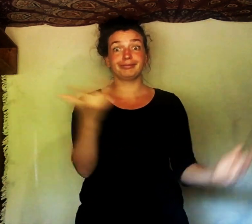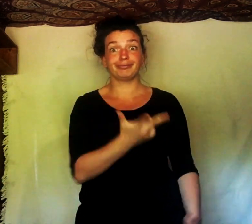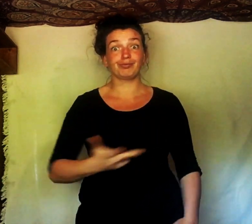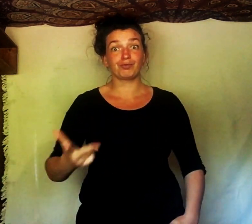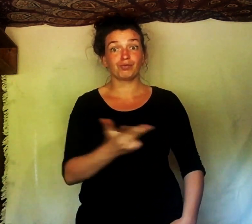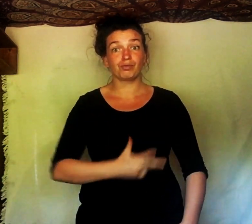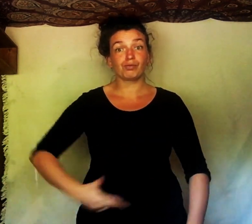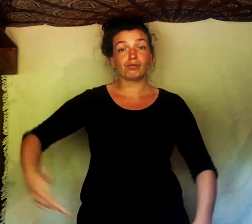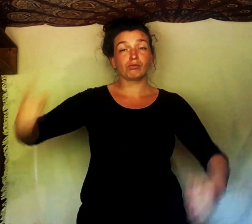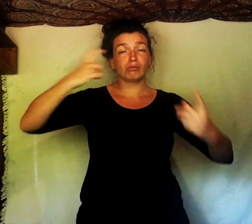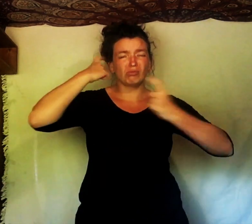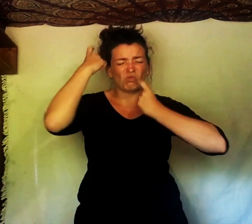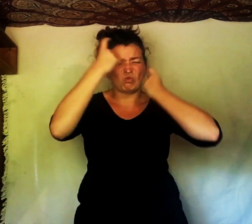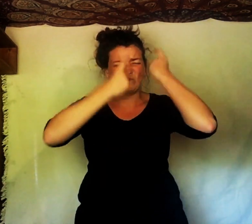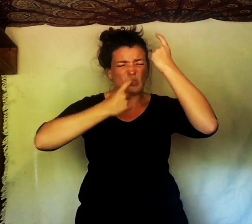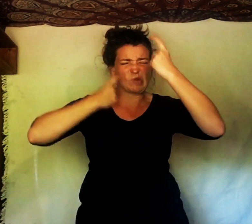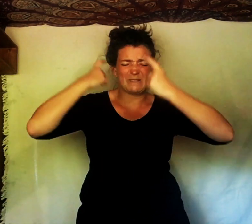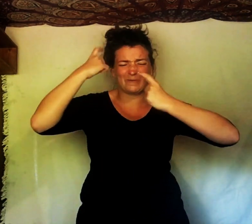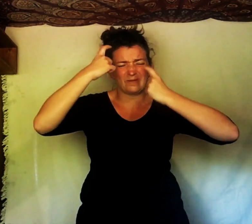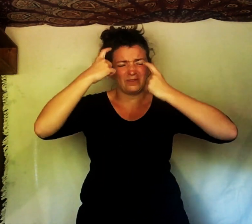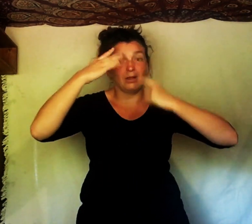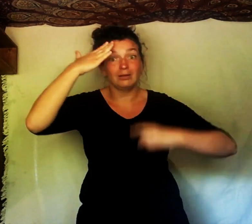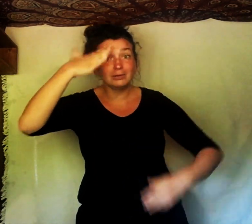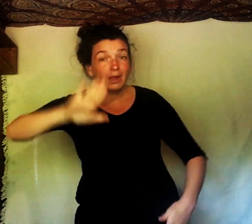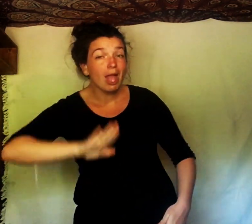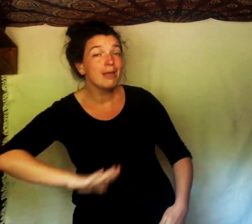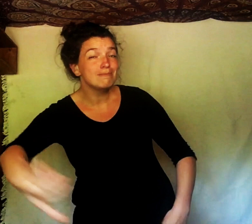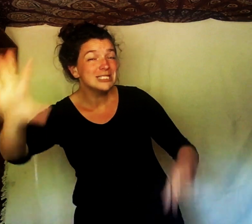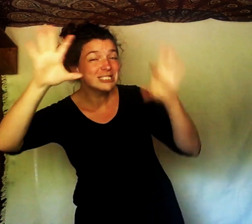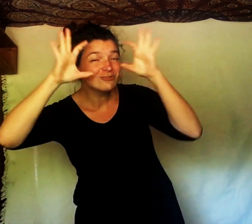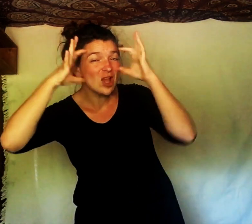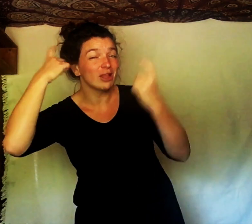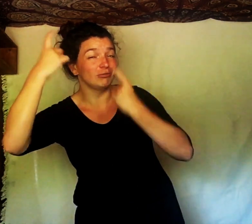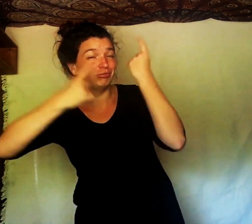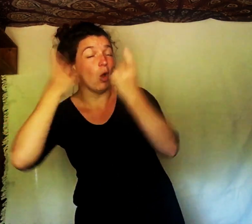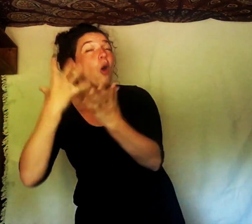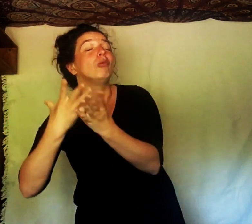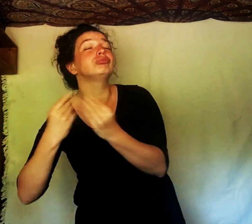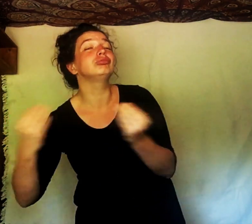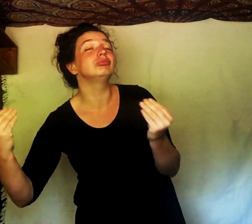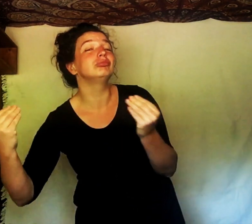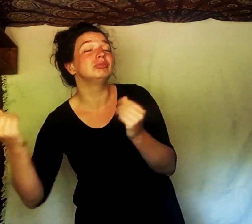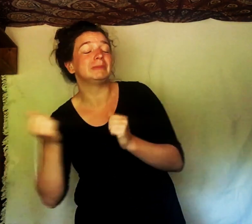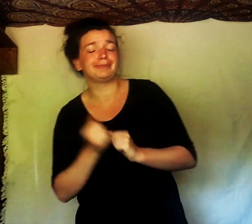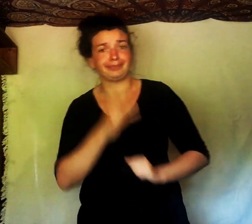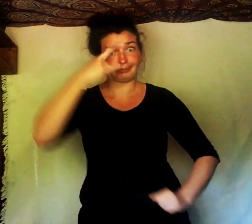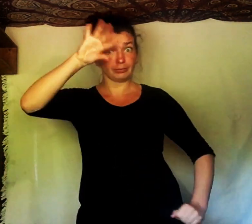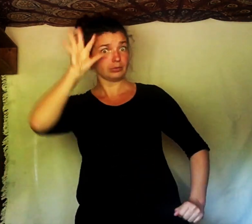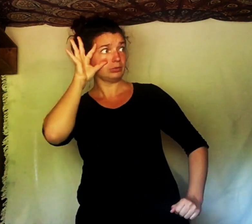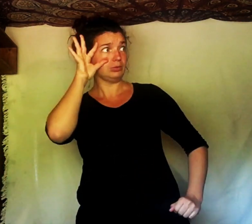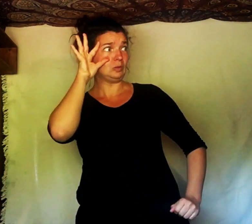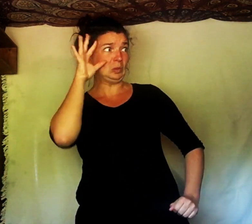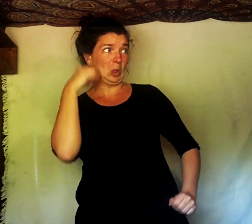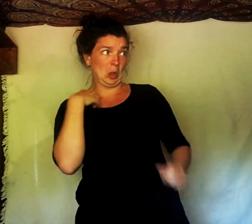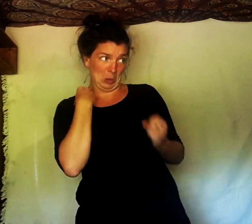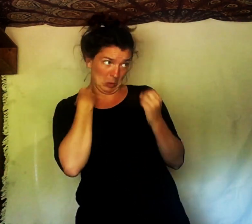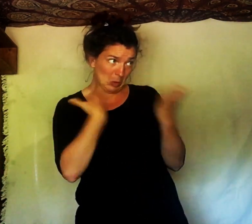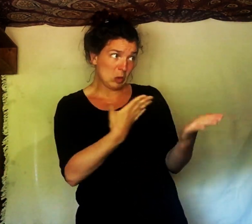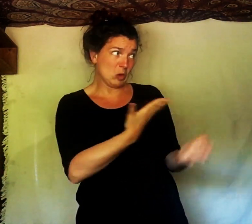« si ! » ils se mirent à réfléchir. Toutes les chouettes réfléchissent beaucoup. « Je